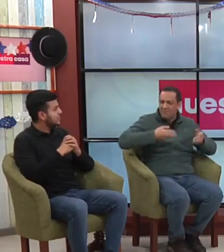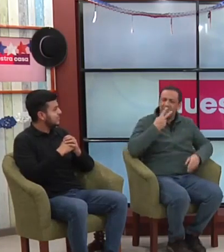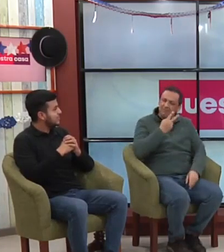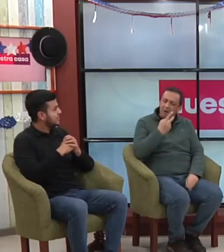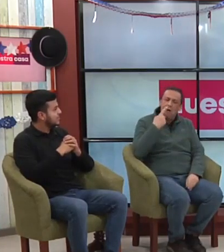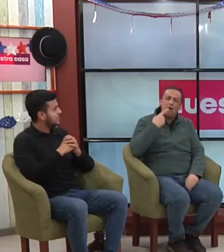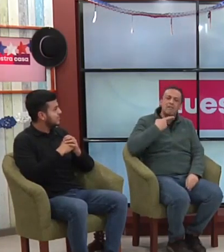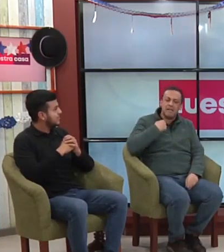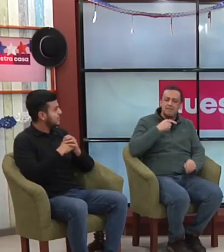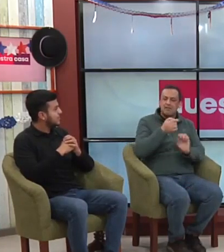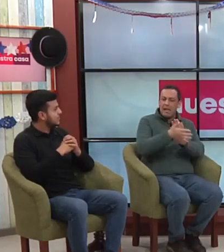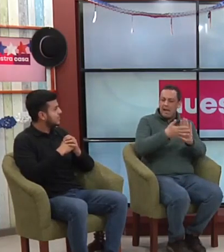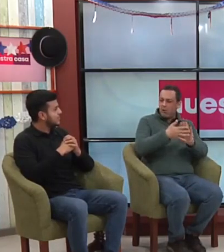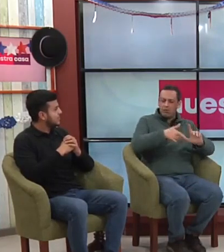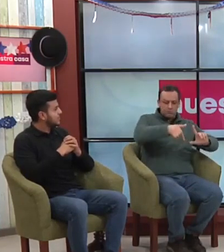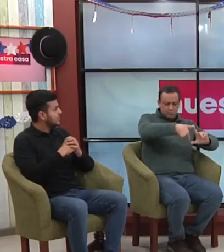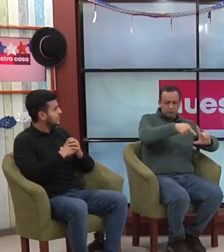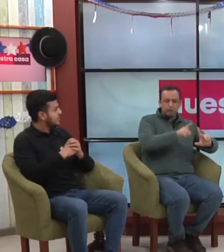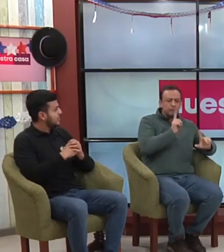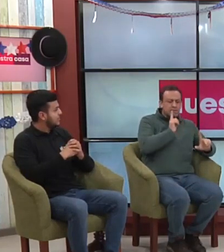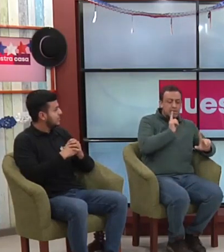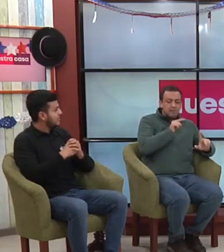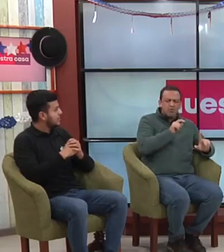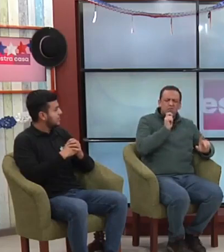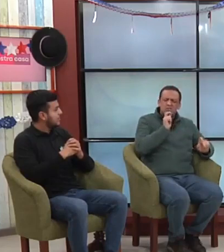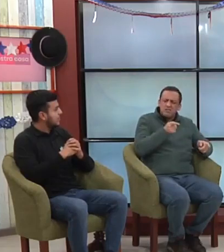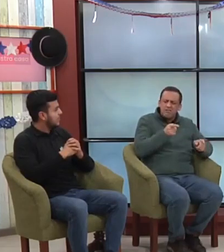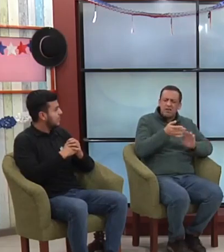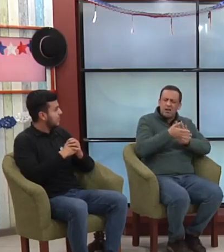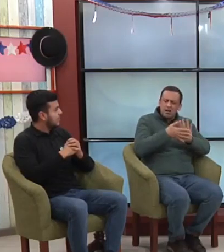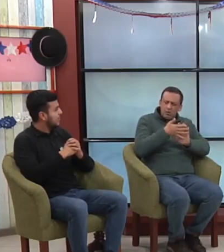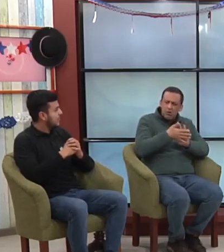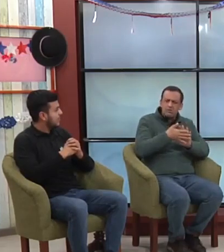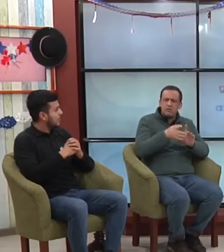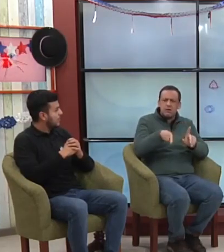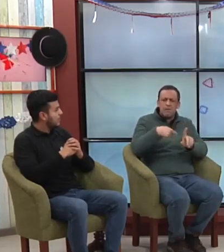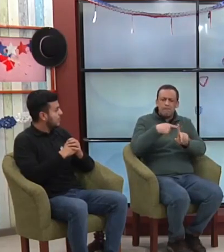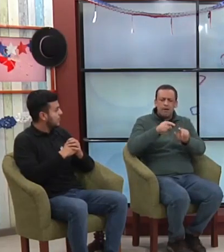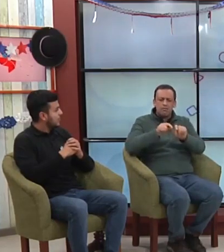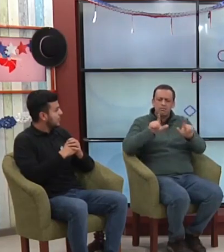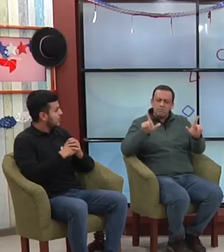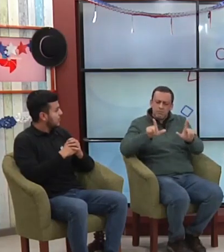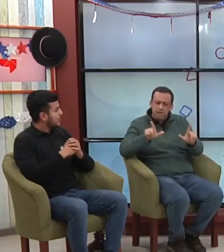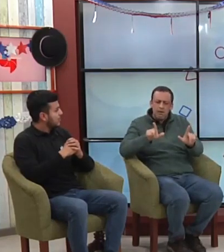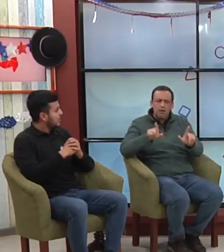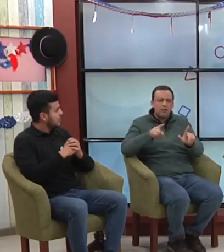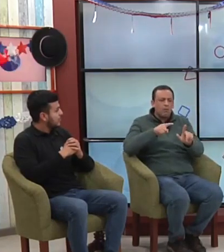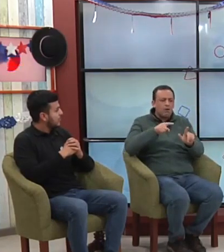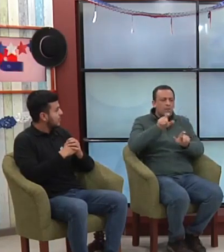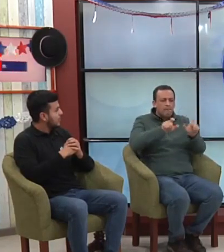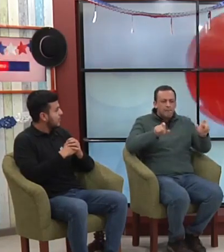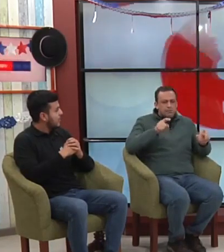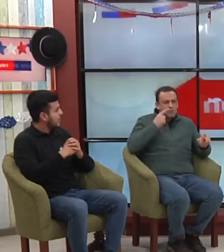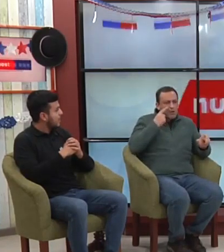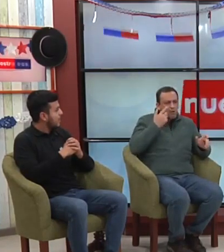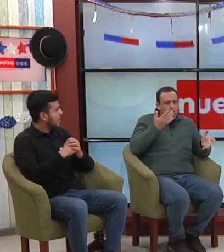esto hay también una mirada también de la televisión, de la ciudadanía en general, de abrirse. ¿Cómo has visto